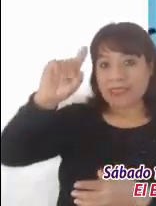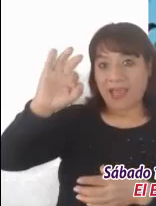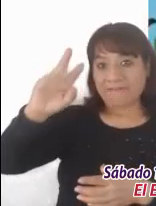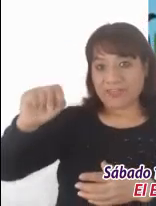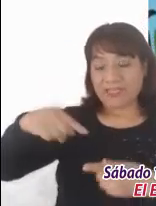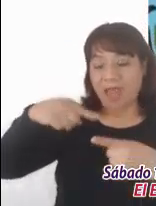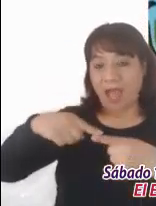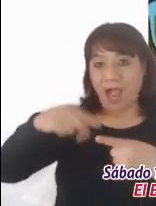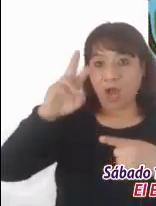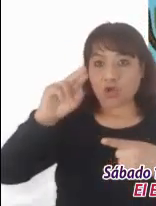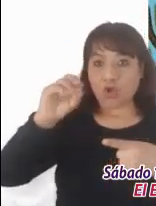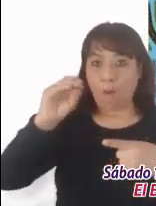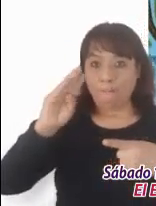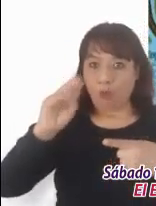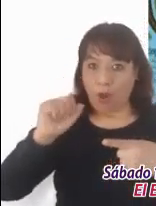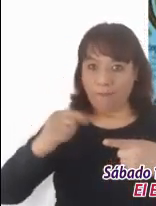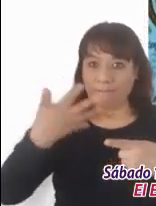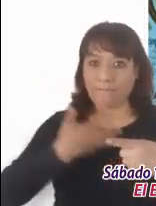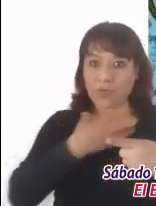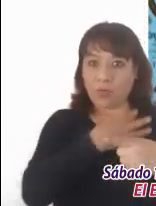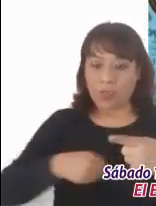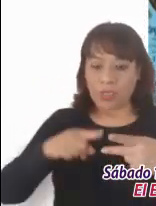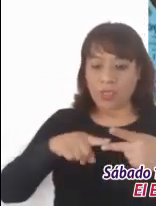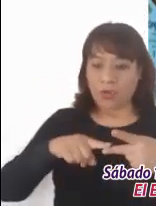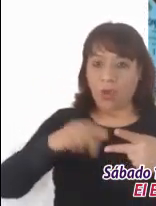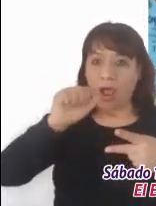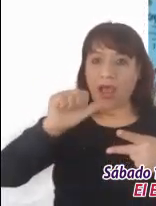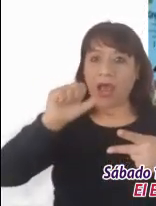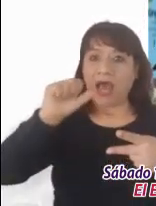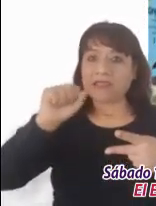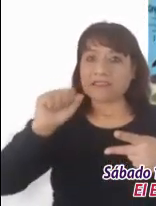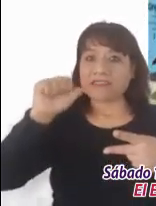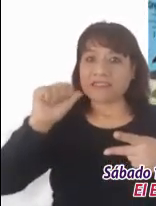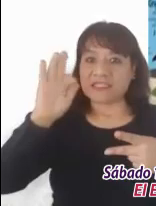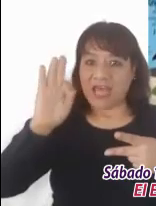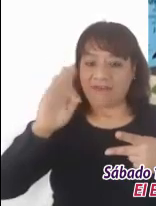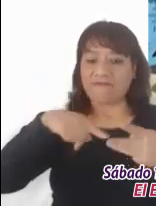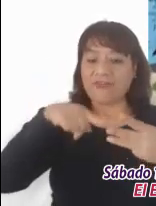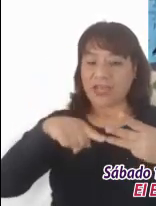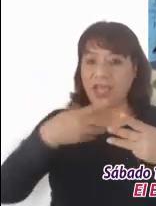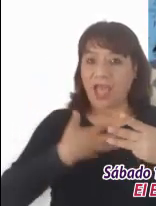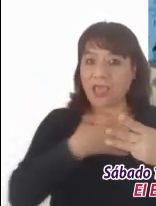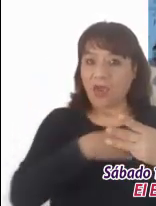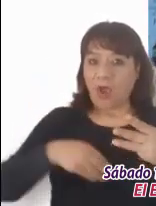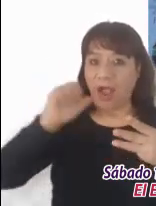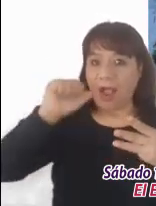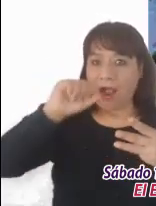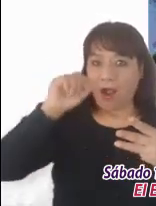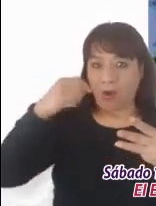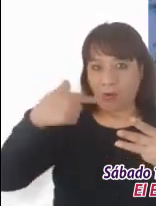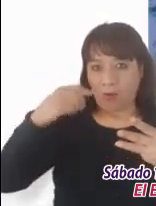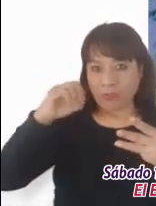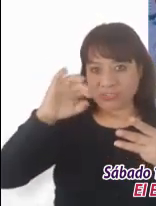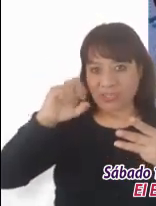Salomón a Roboam, Roboam a Abía. Abía a Asaf, Asaf a Josafat. Josafat a